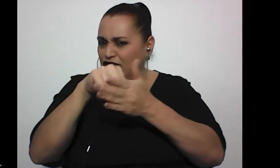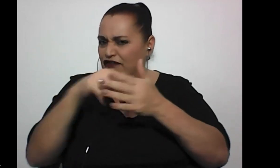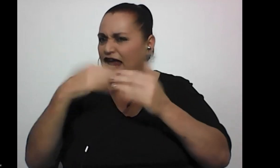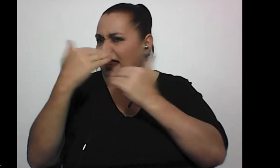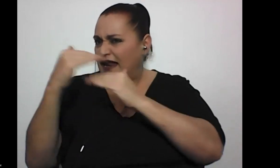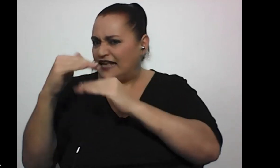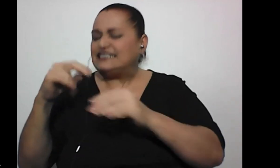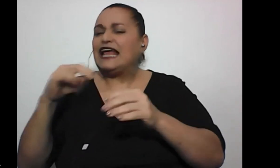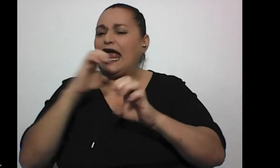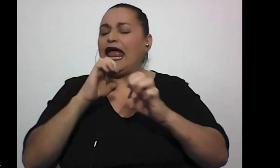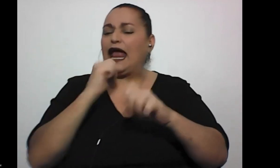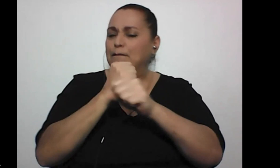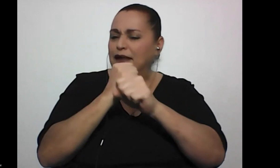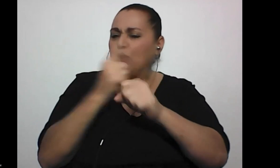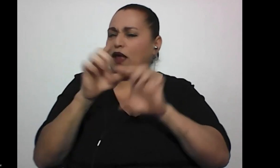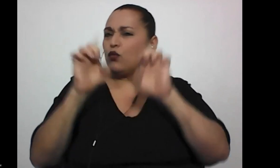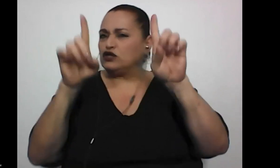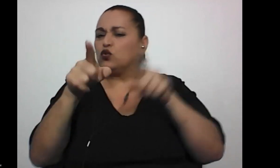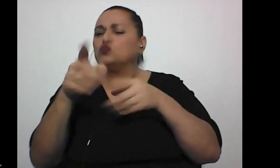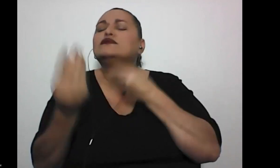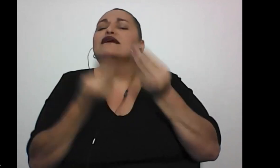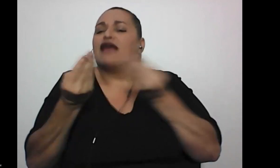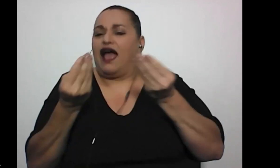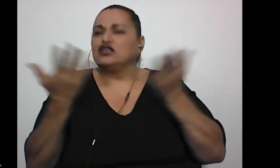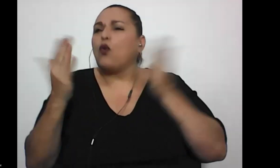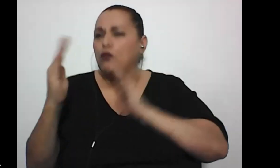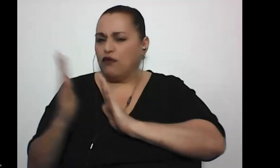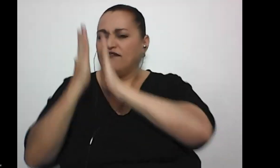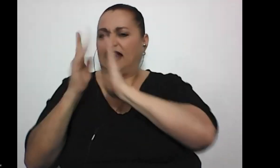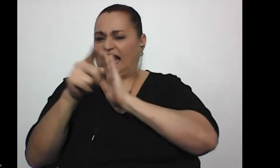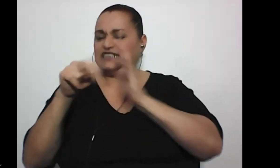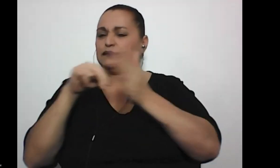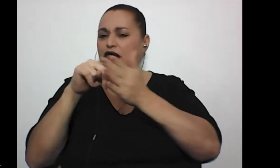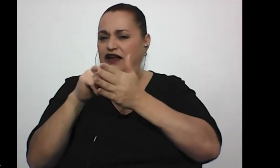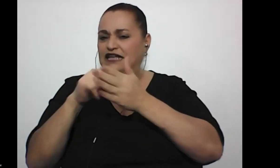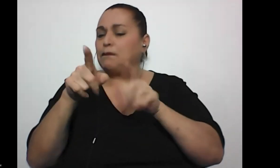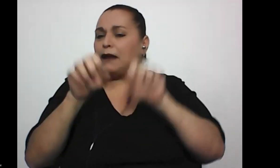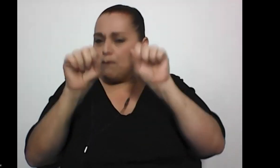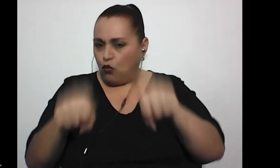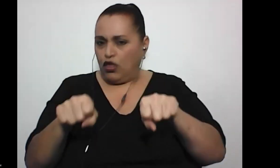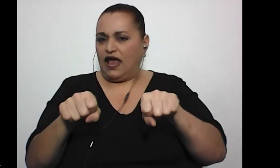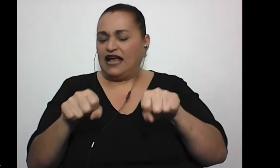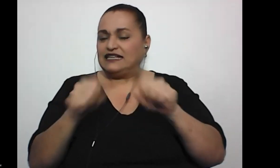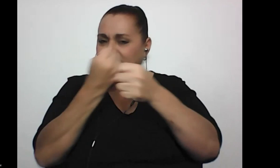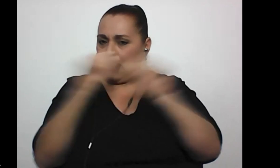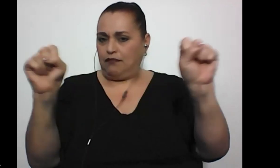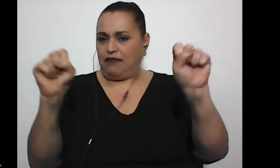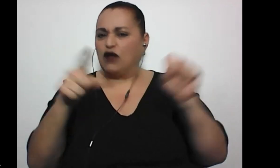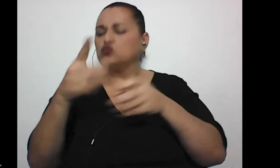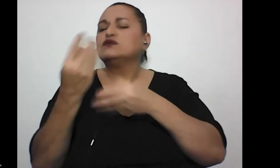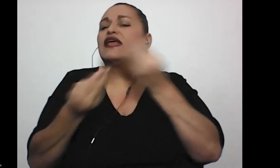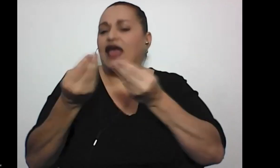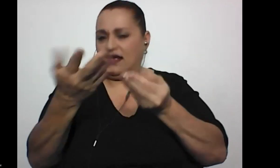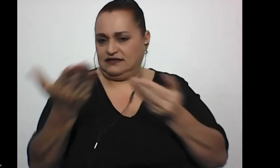o en la educación. ¿Cómo has hecho, cómo, cómo enfrentas esas barreras para poderlas salvar? ¿Qué has hecho?